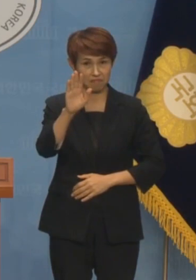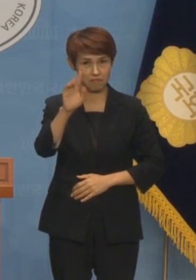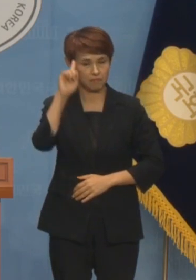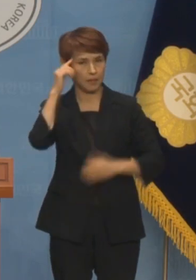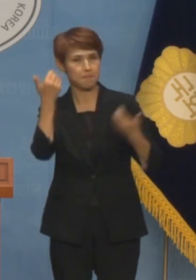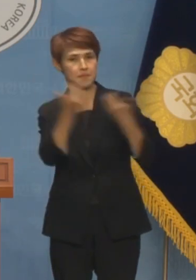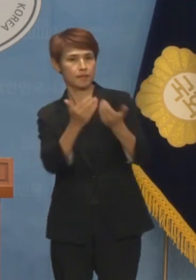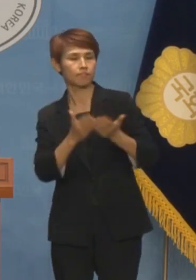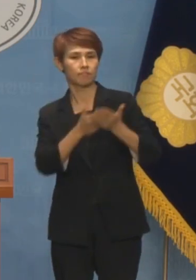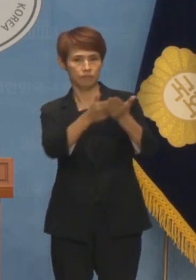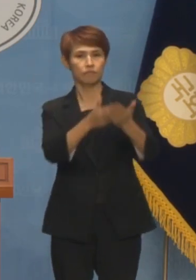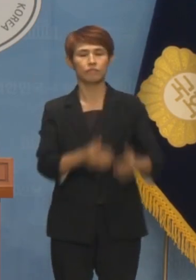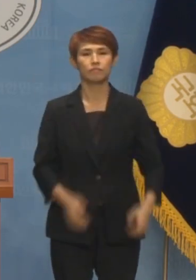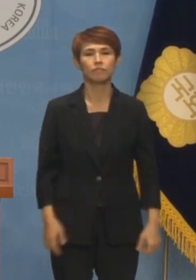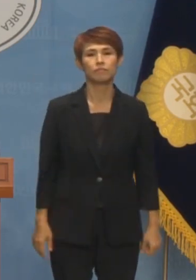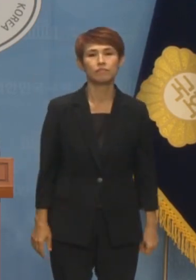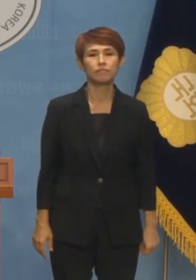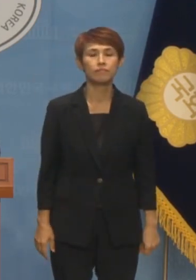하겠습니다.